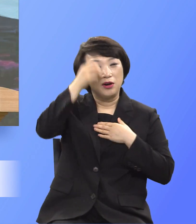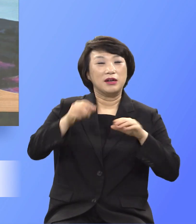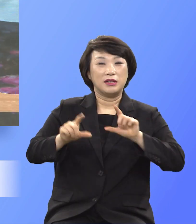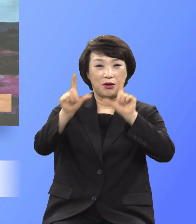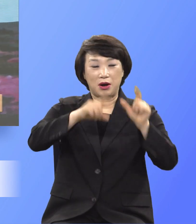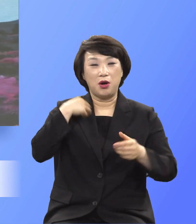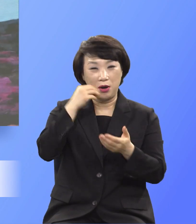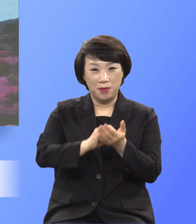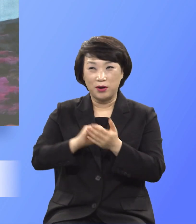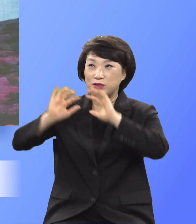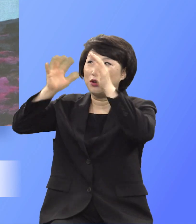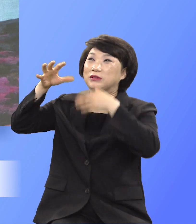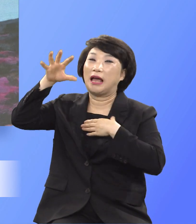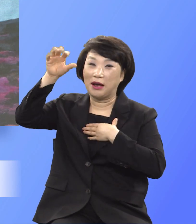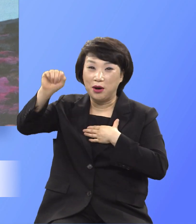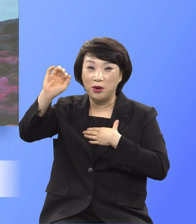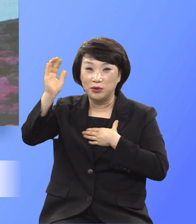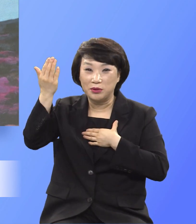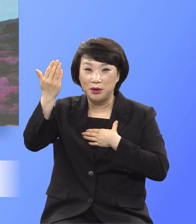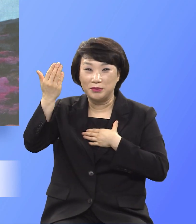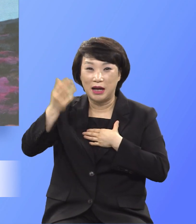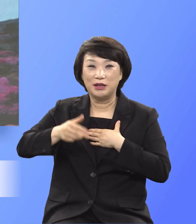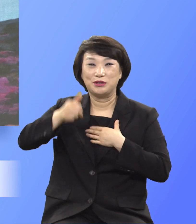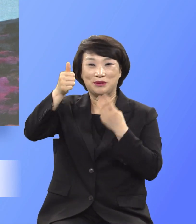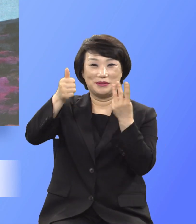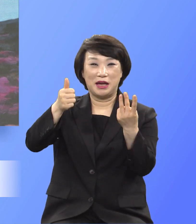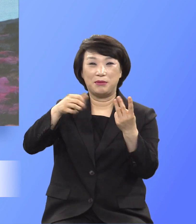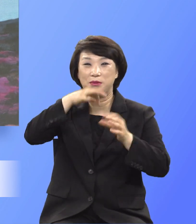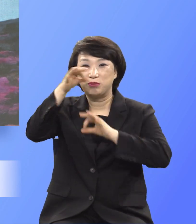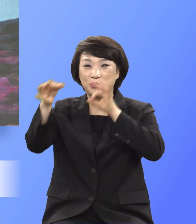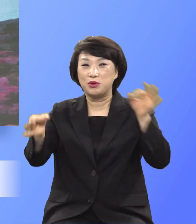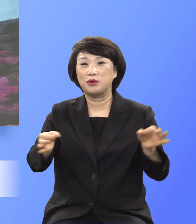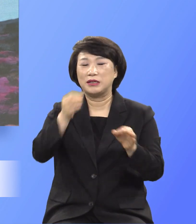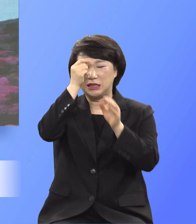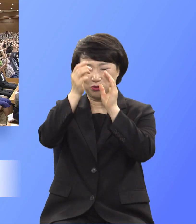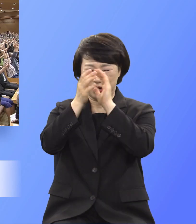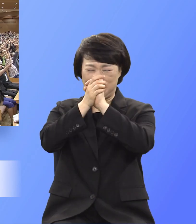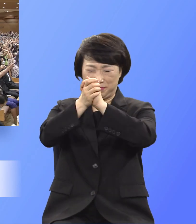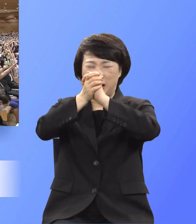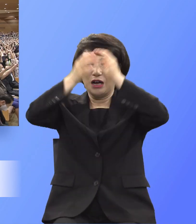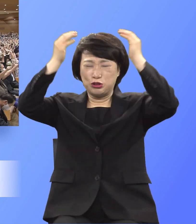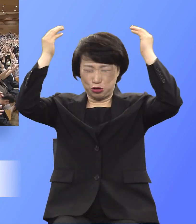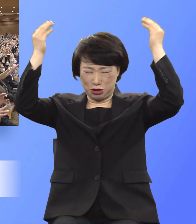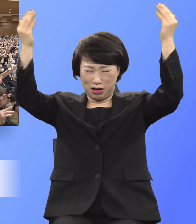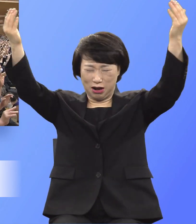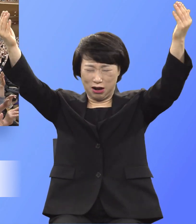천국이 나의 것이 됩니다 주여 삼창하고 기도하겠습니다 주여!